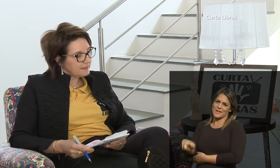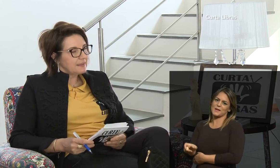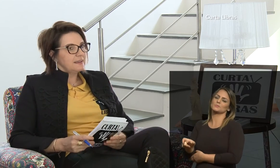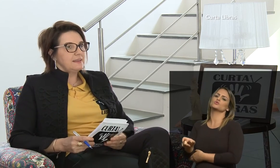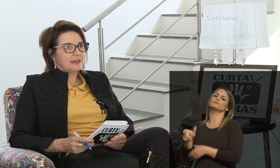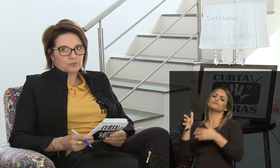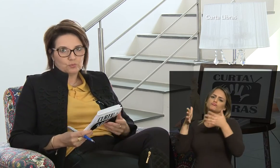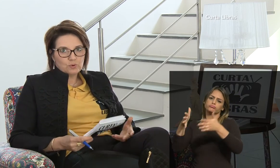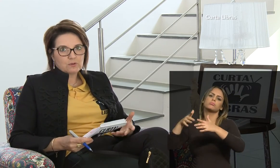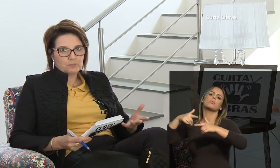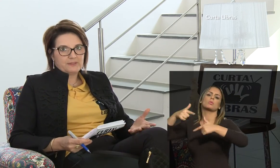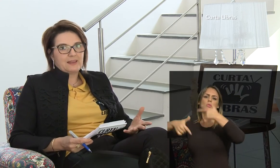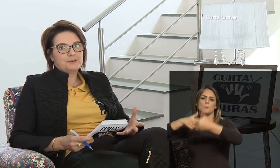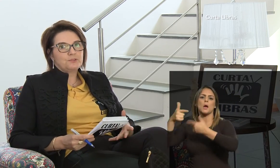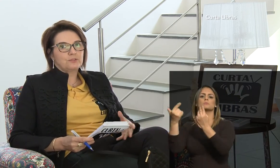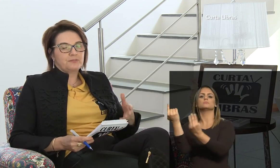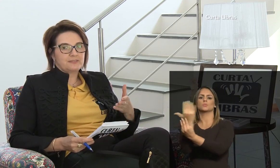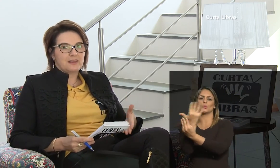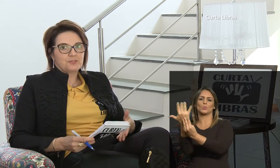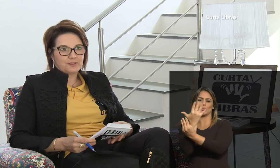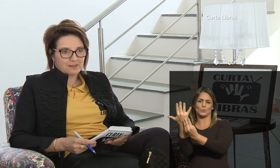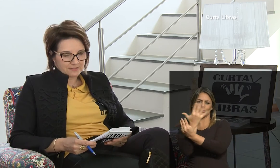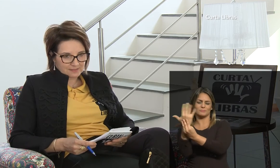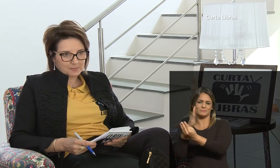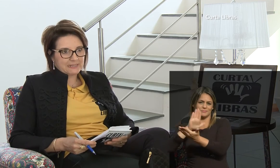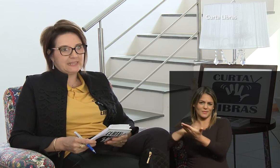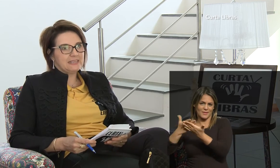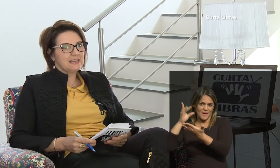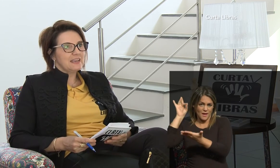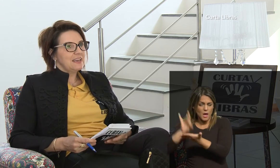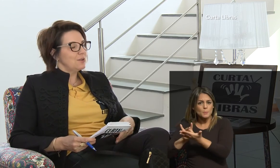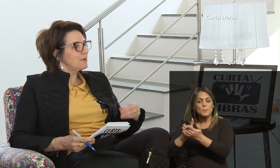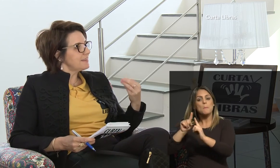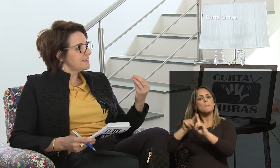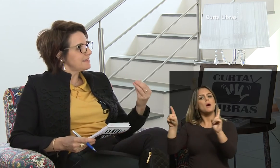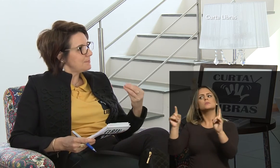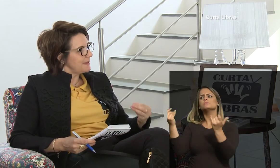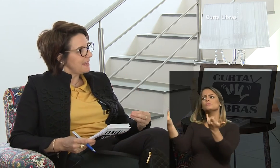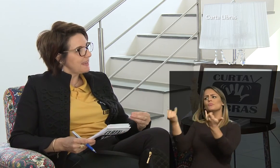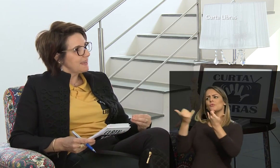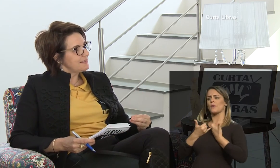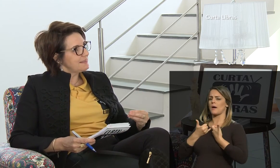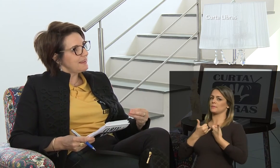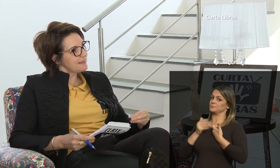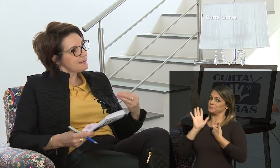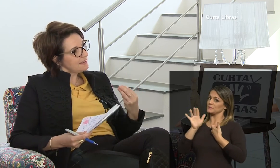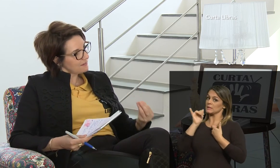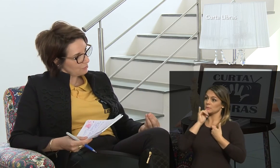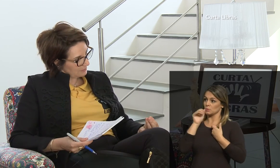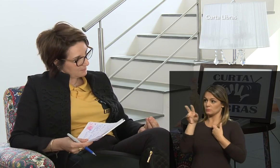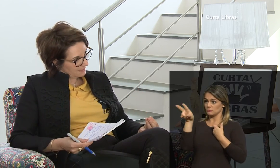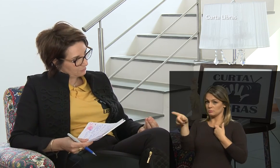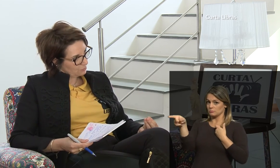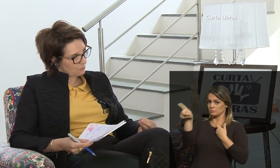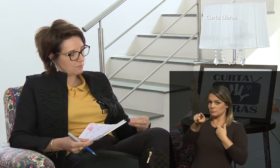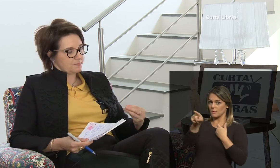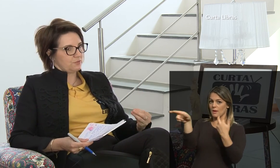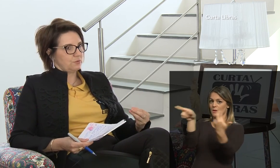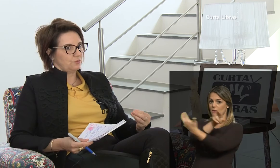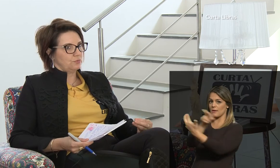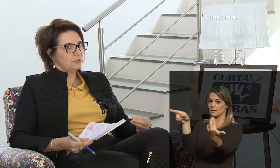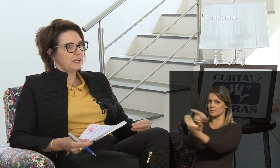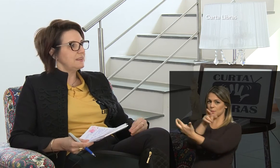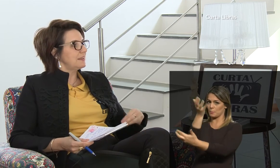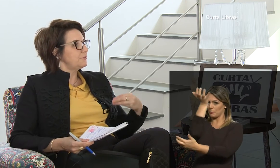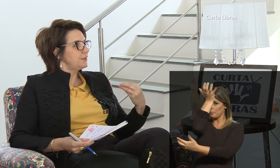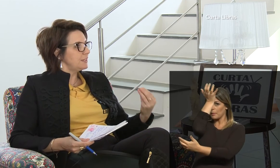e atua como intérprete na Universidade Federal de Santa Maria. Eu gostaria de saber se esse relacionamento com uma